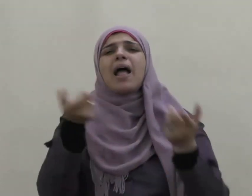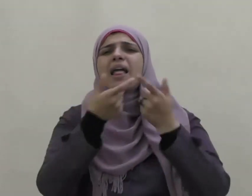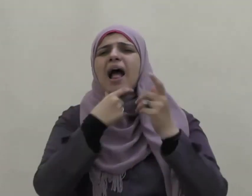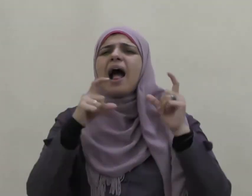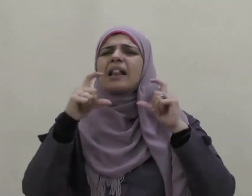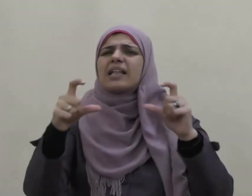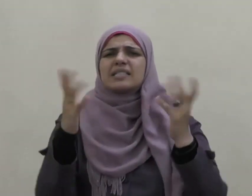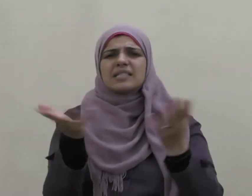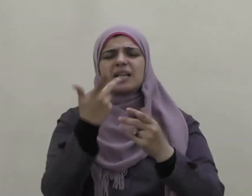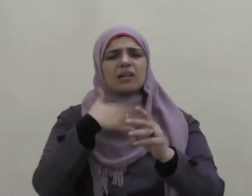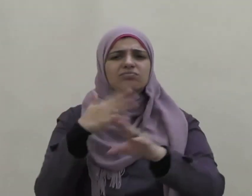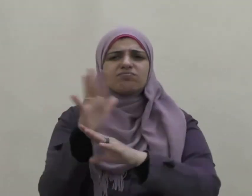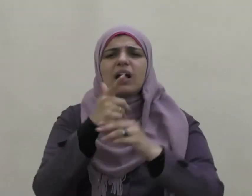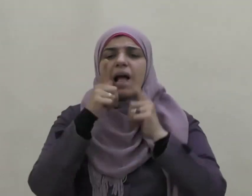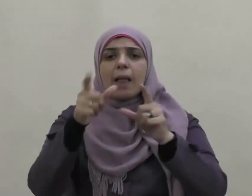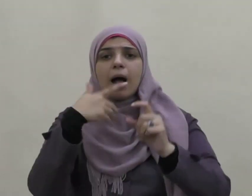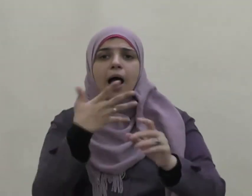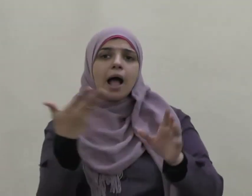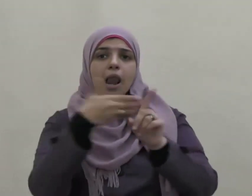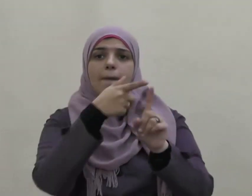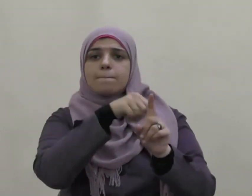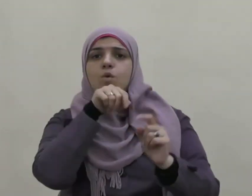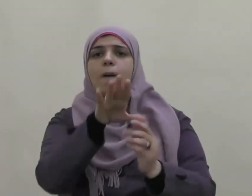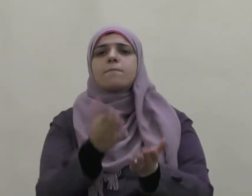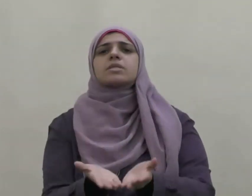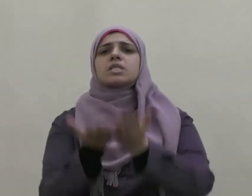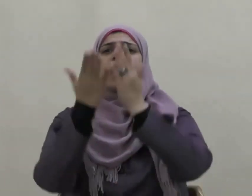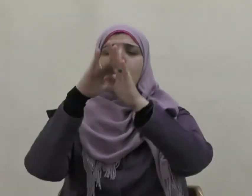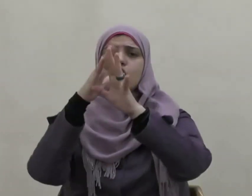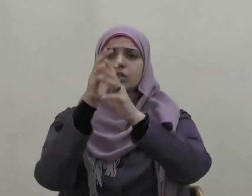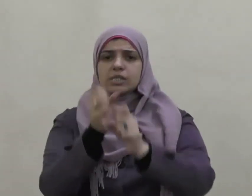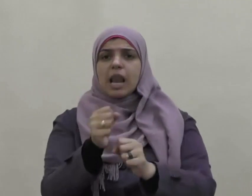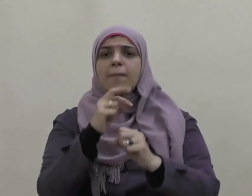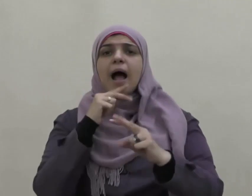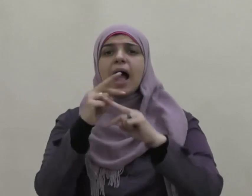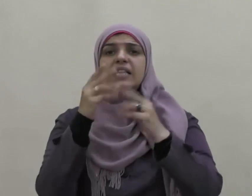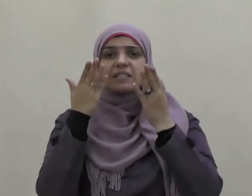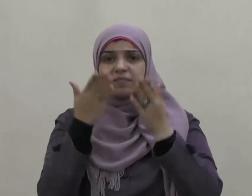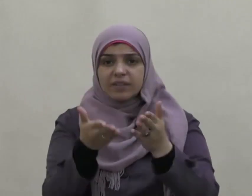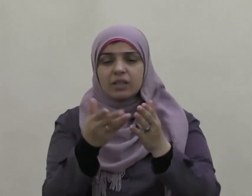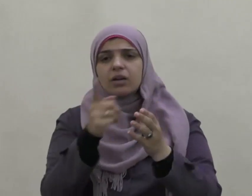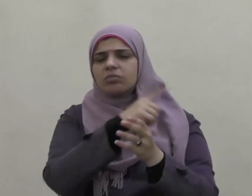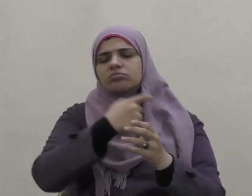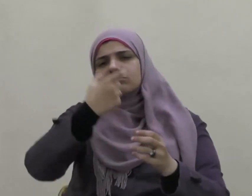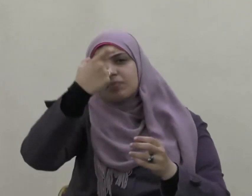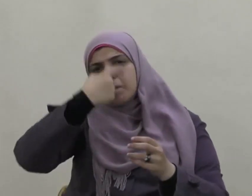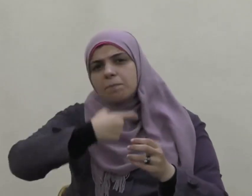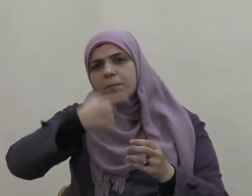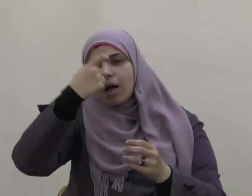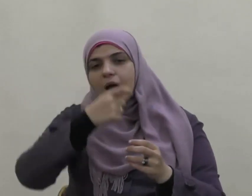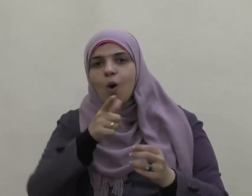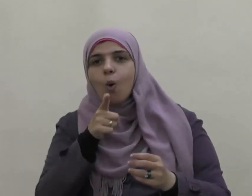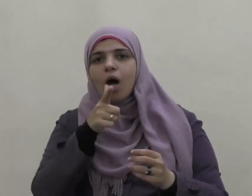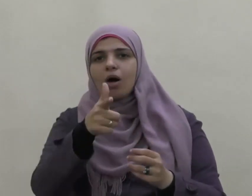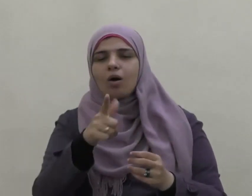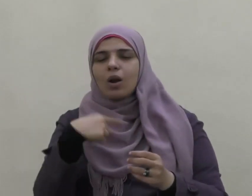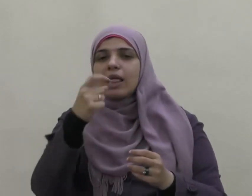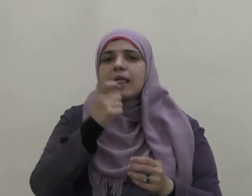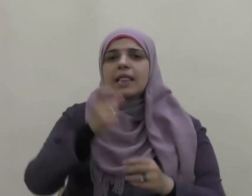وحنينه إلى رسول الله صلى الله عليه وسلم بكى وقال يا عباد الله